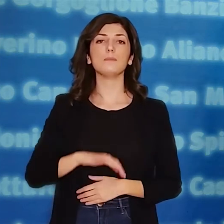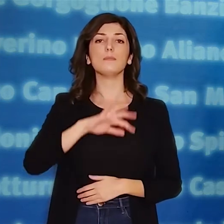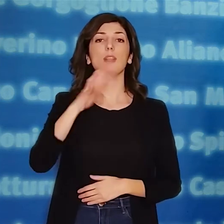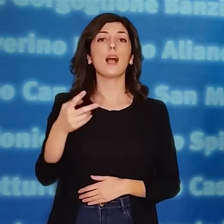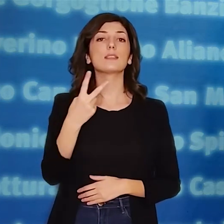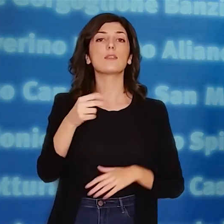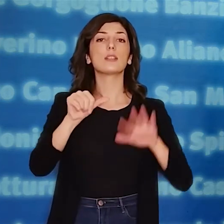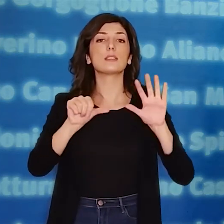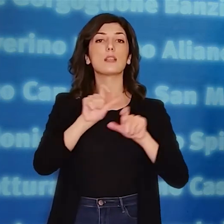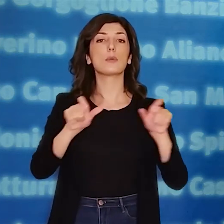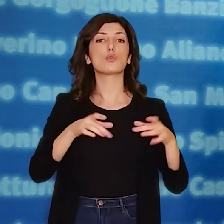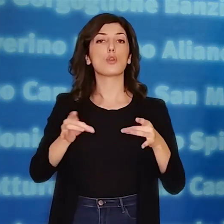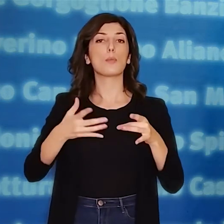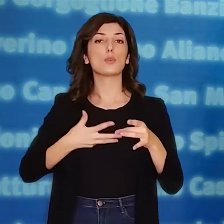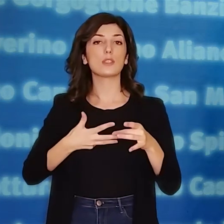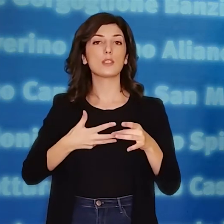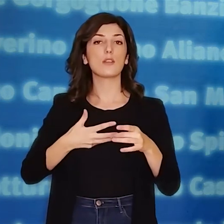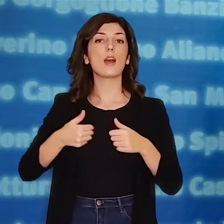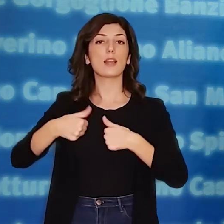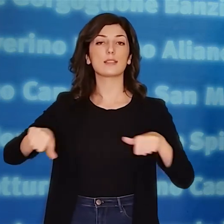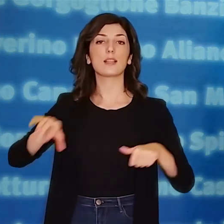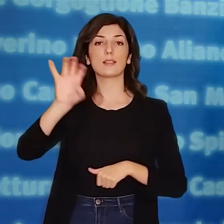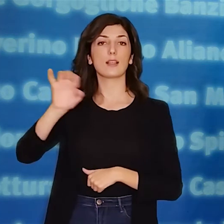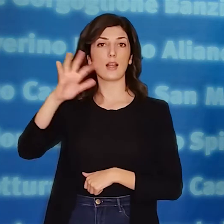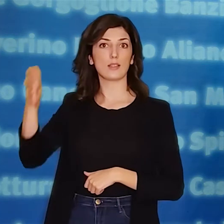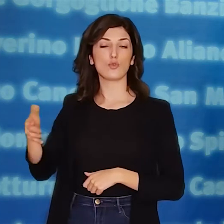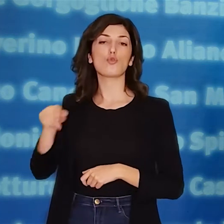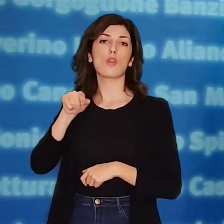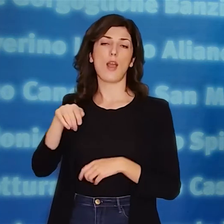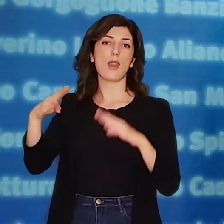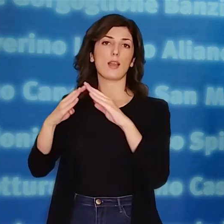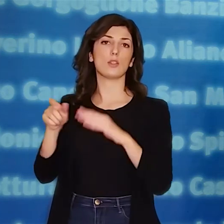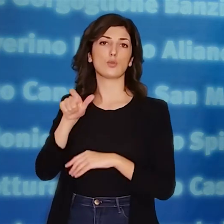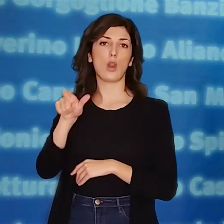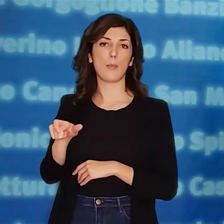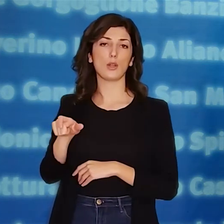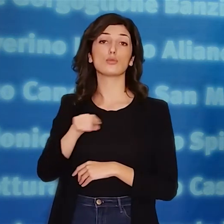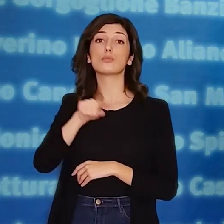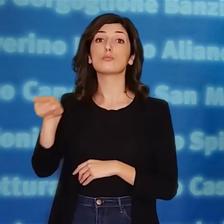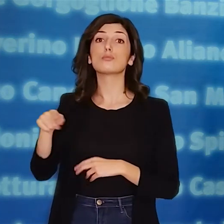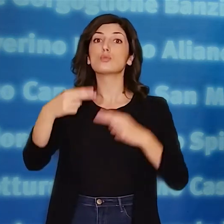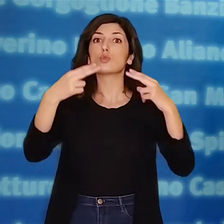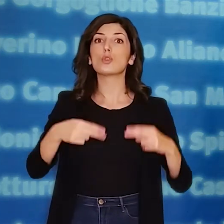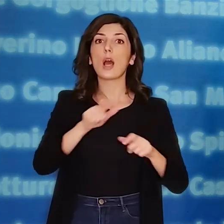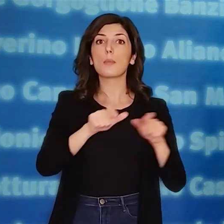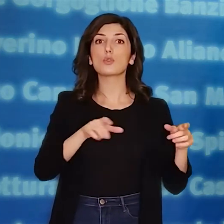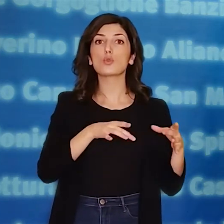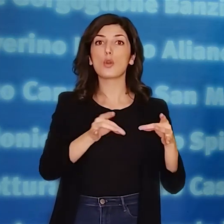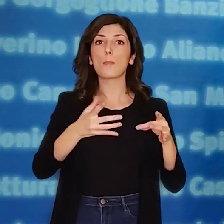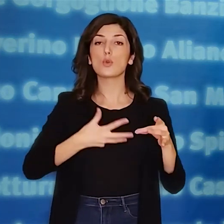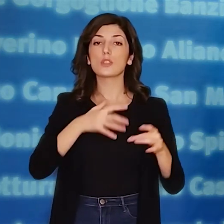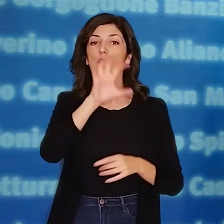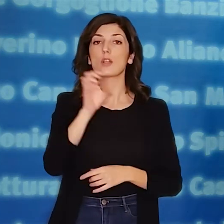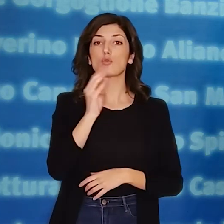Le ulteriori 26 positività riguardano residenti in altre regioni e lì in isolamento, i cui esiti